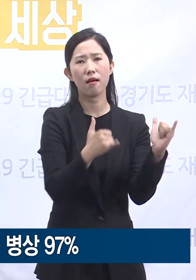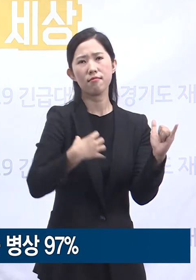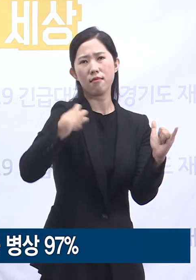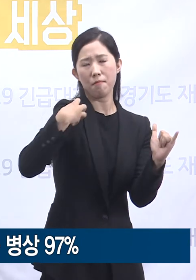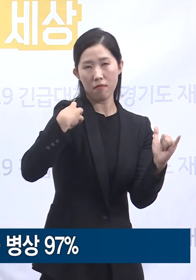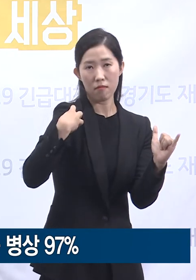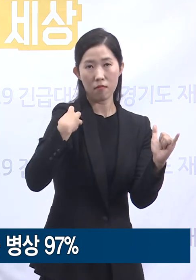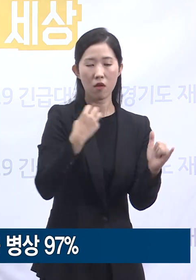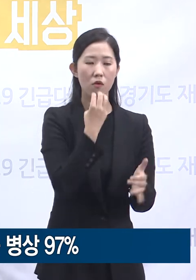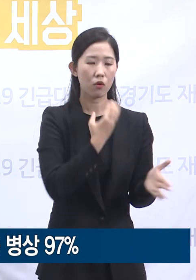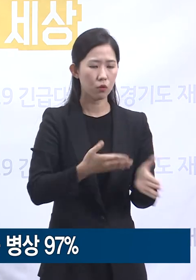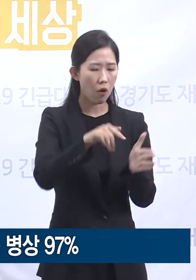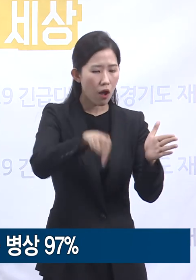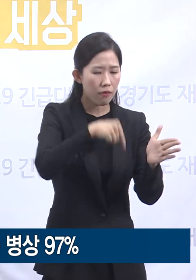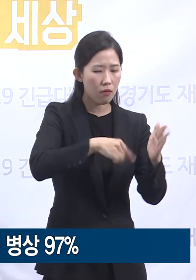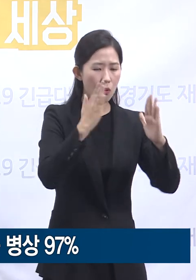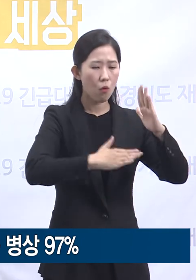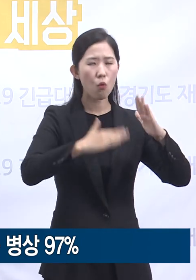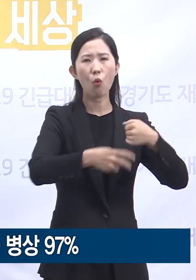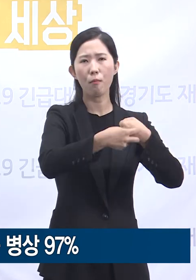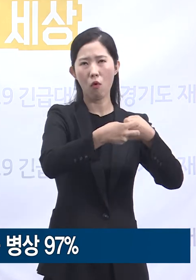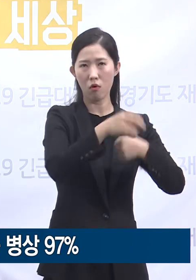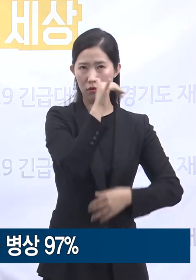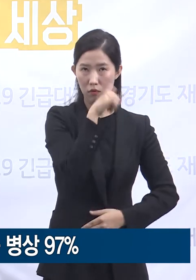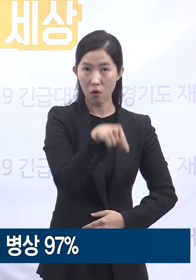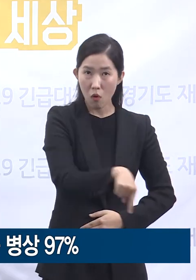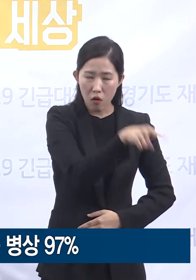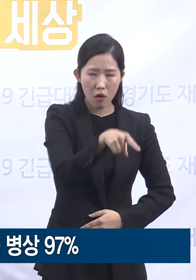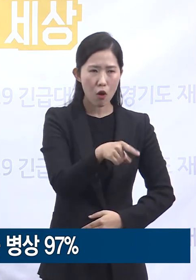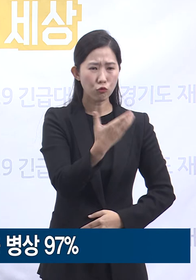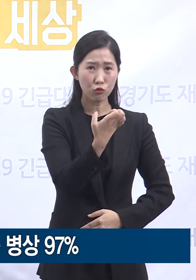더 많은 병상을 제공하는 것입니다.